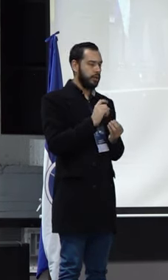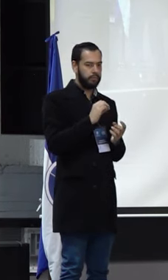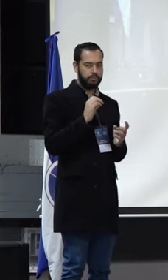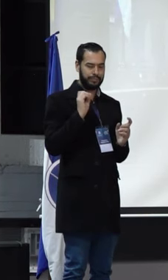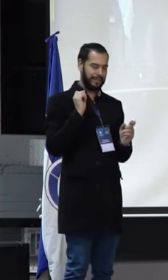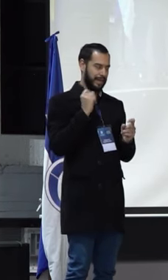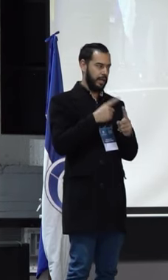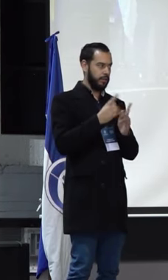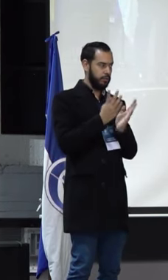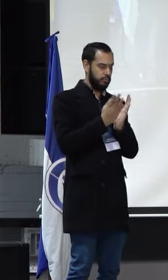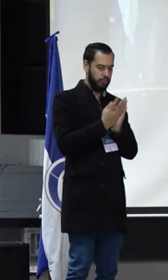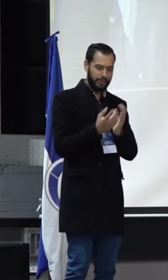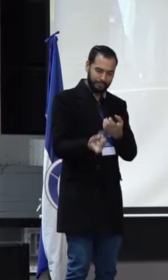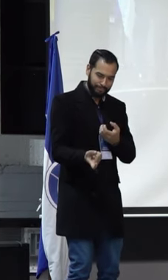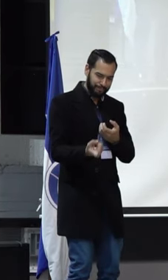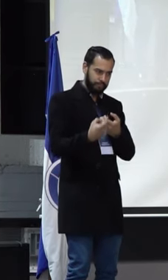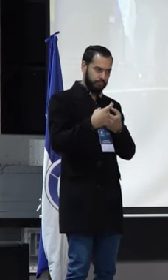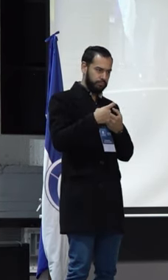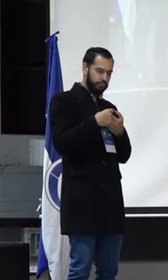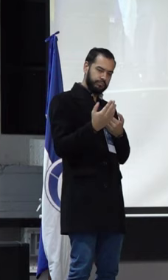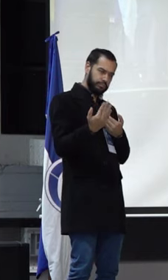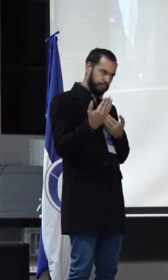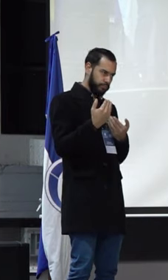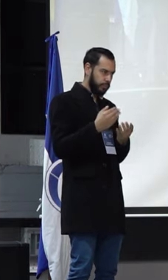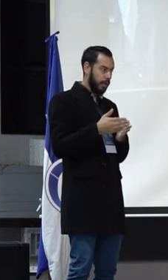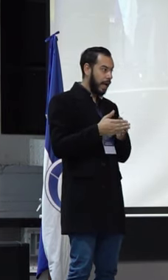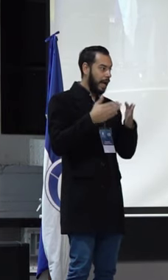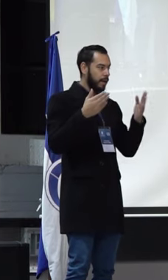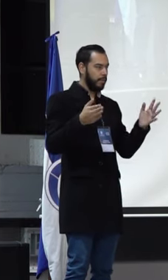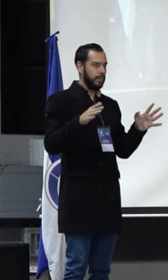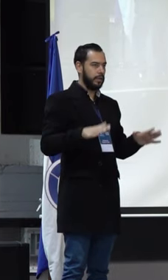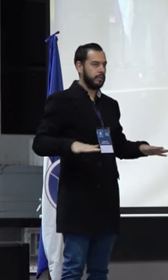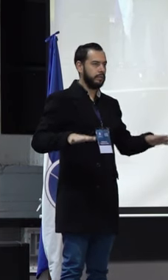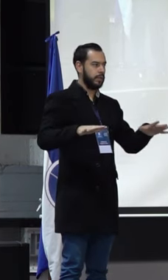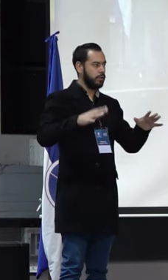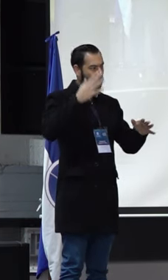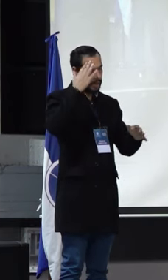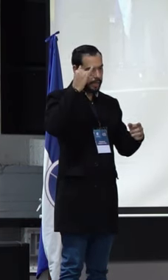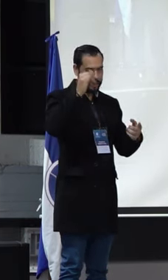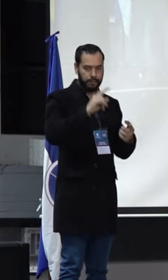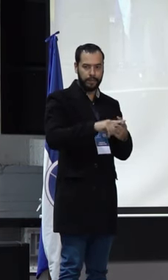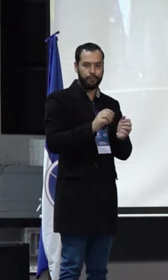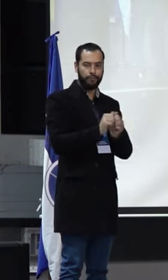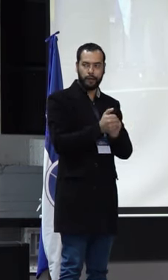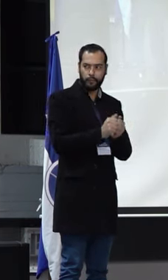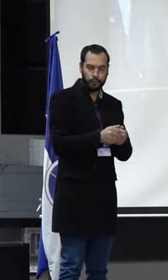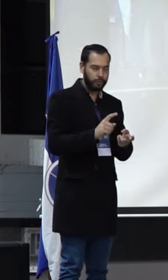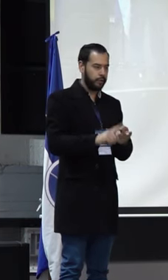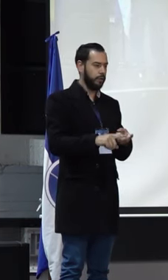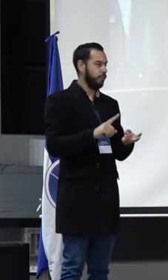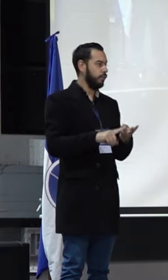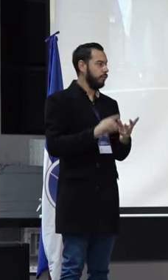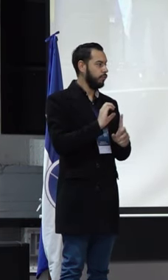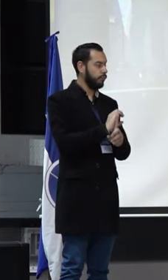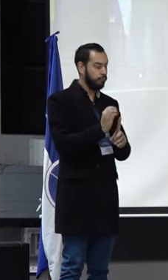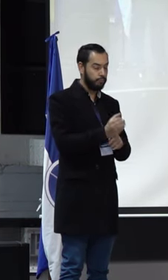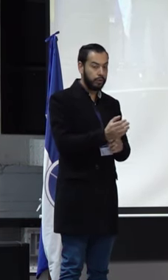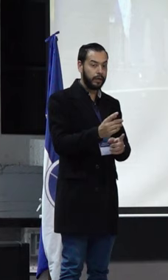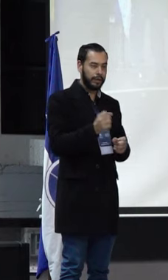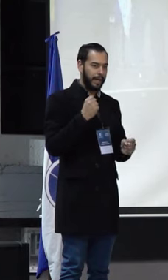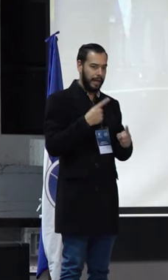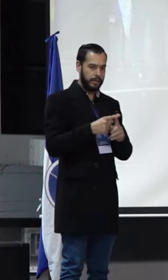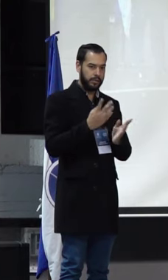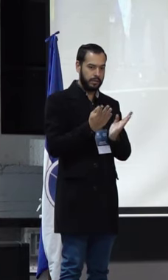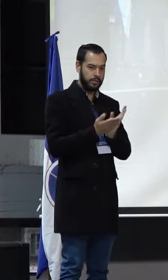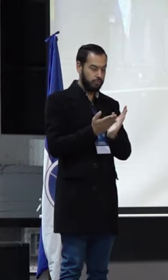egresado a la universidad, ampliar esos espacios académicos, deportivos, culturales, donde el egresado sienta que también es